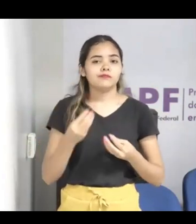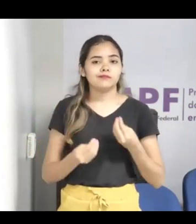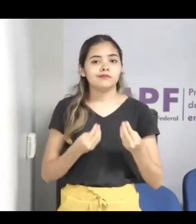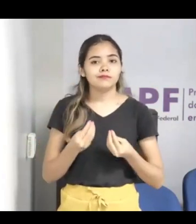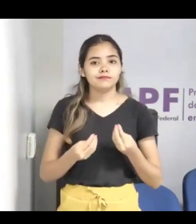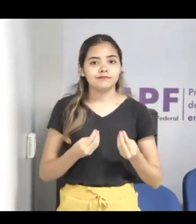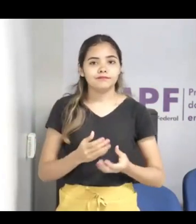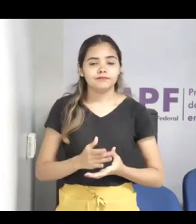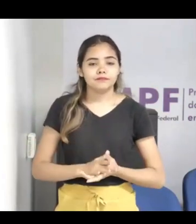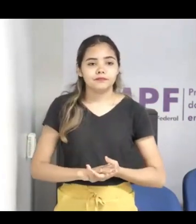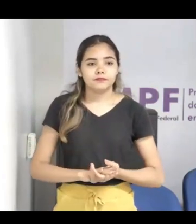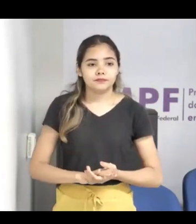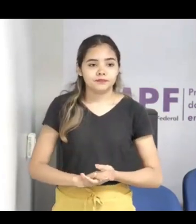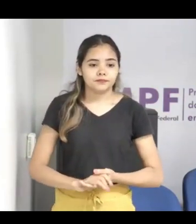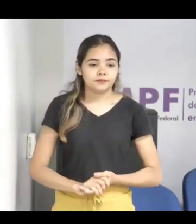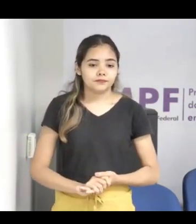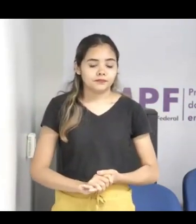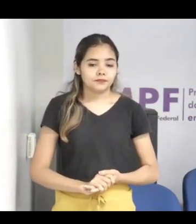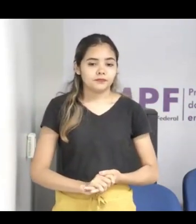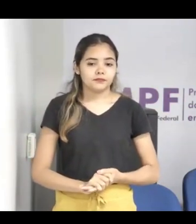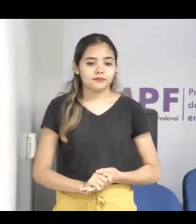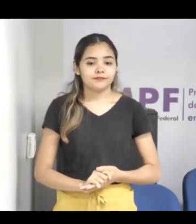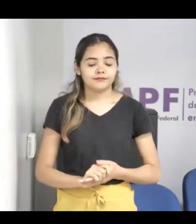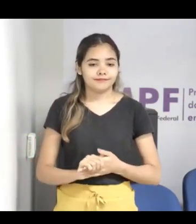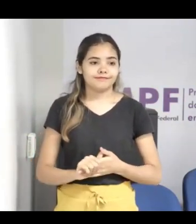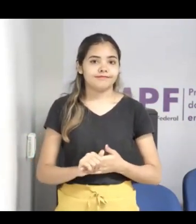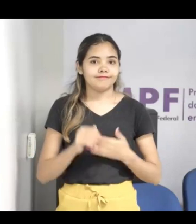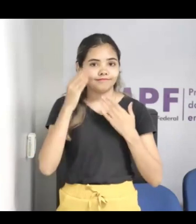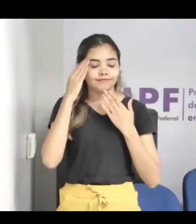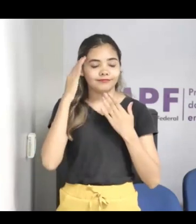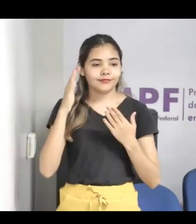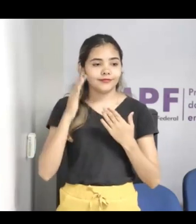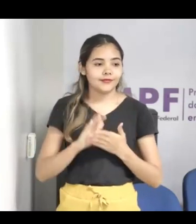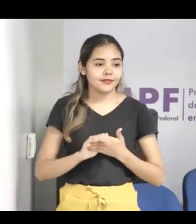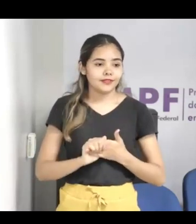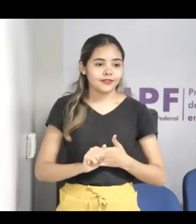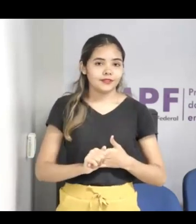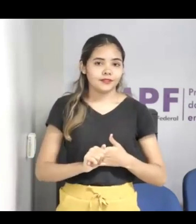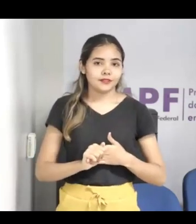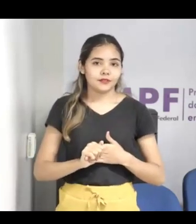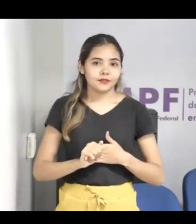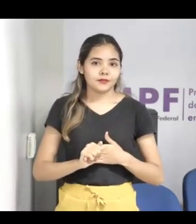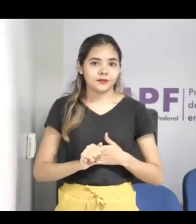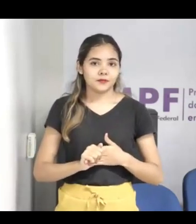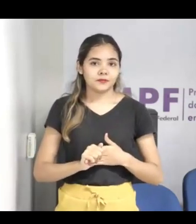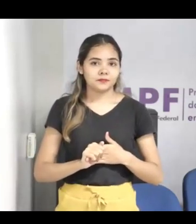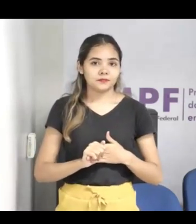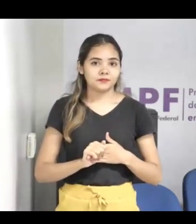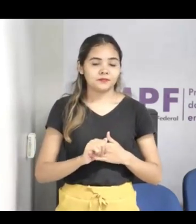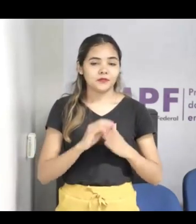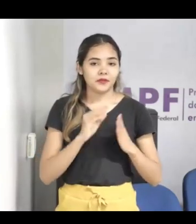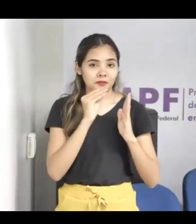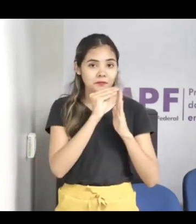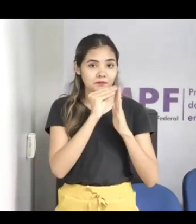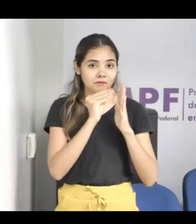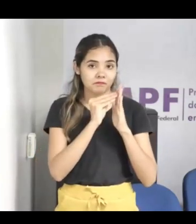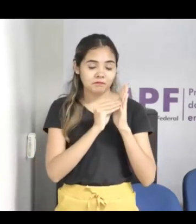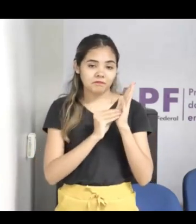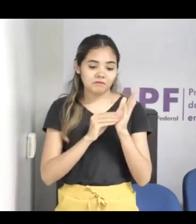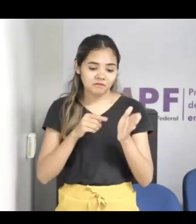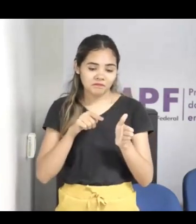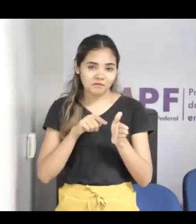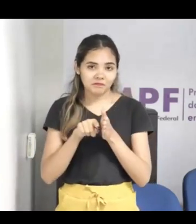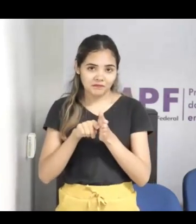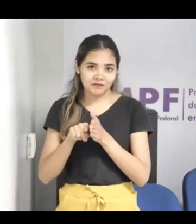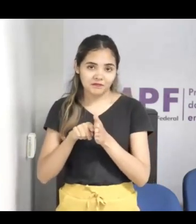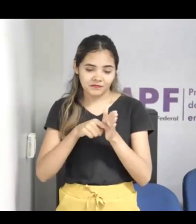Obrigado, Chiane, por enquanto. Eu trouxe aqui alguns dados da SaferNet, que já foram até colocados aqui nas palestras